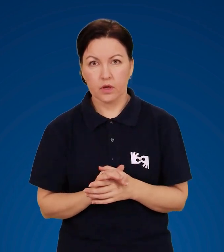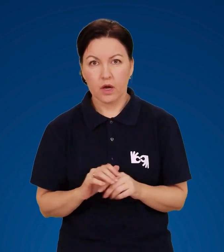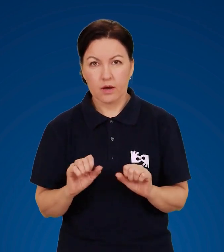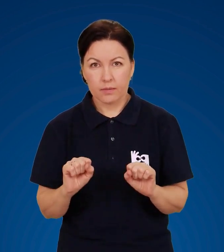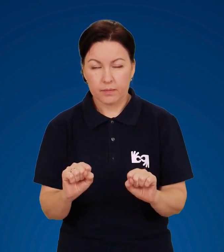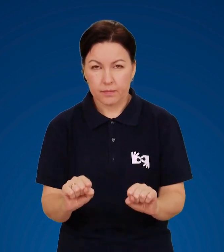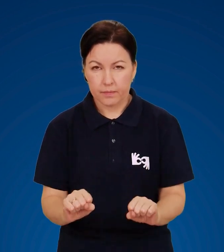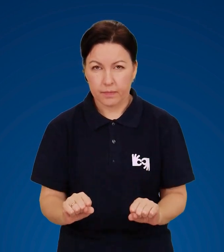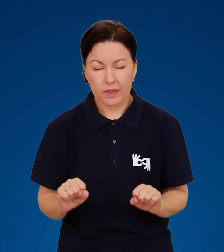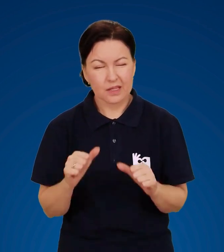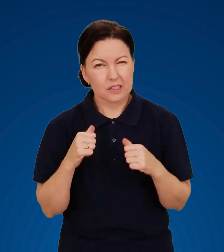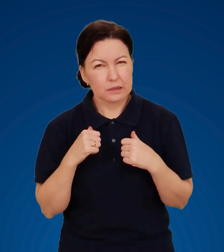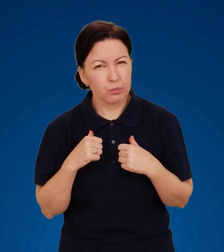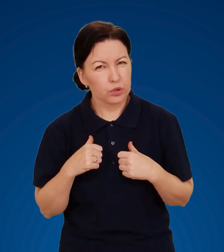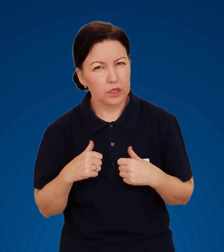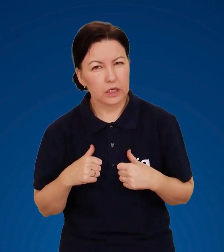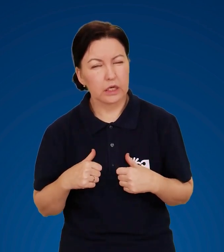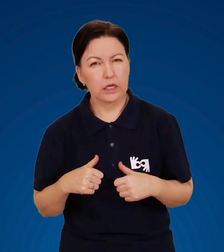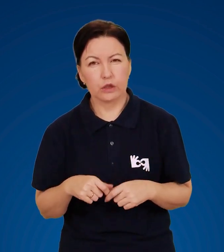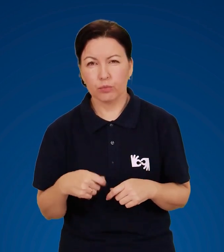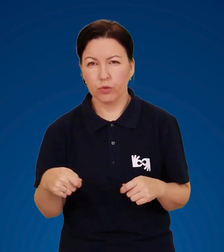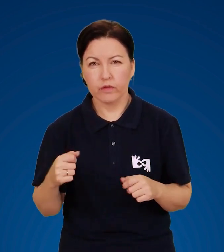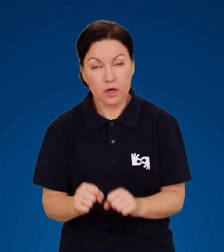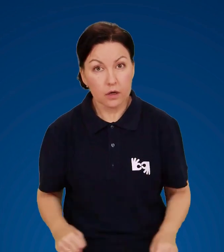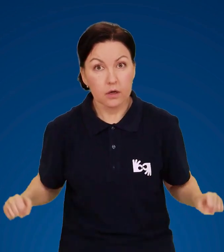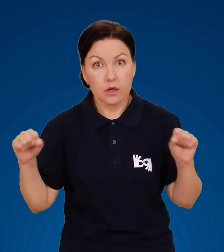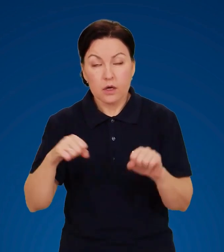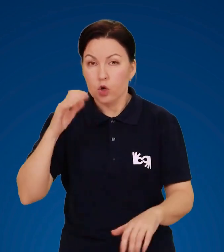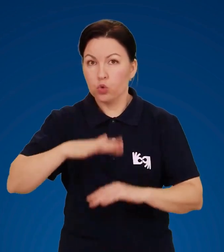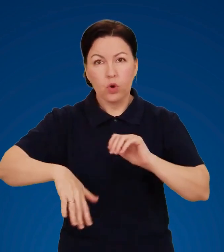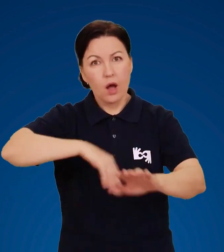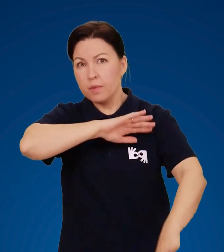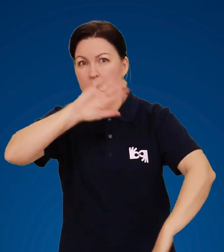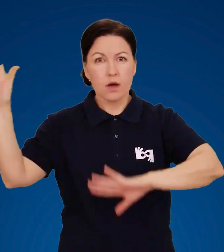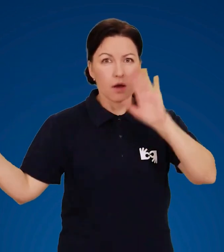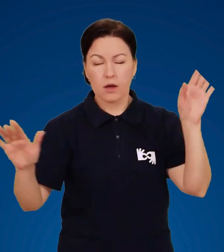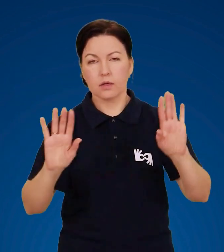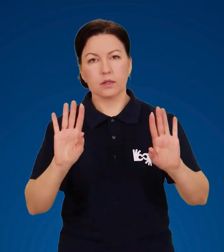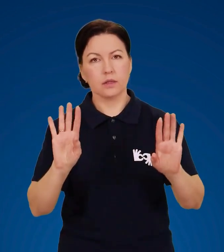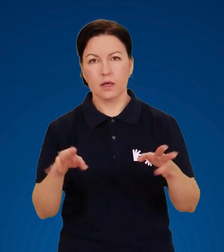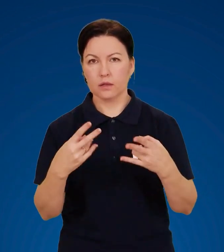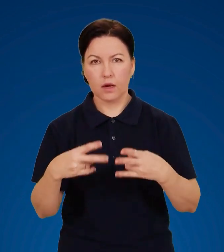плав слід добиратися повільно, спокійно, не розмахуючи руками.